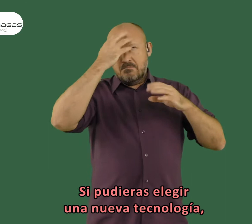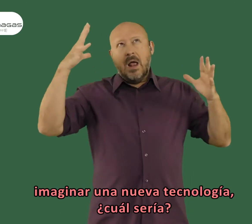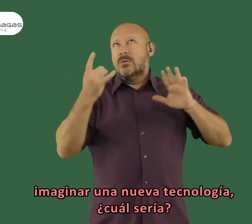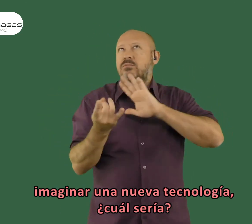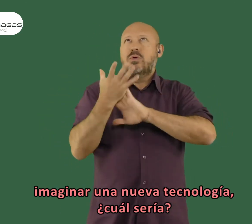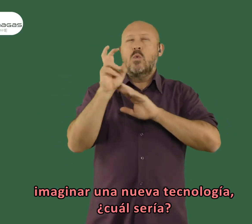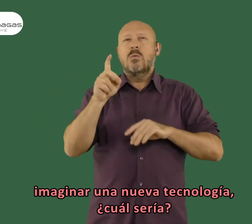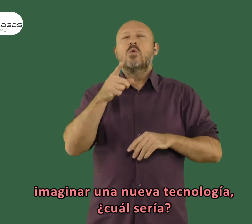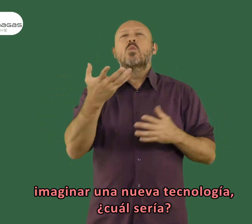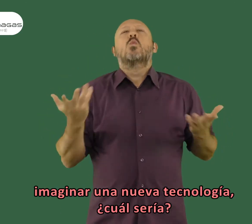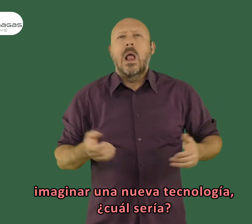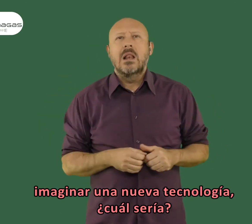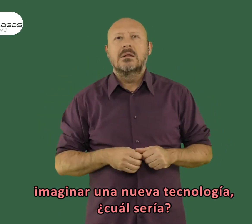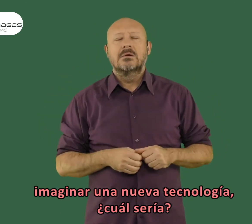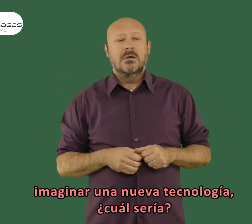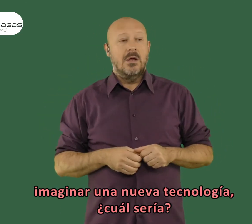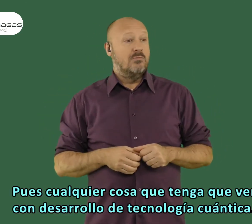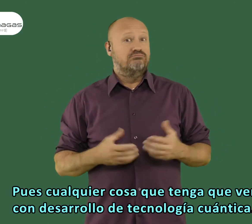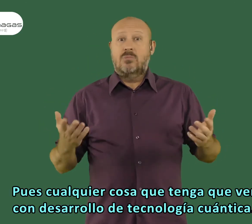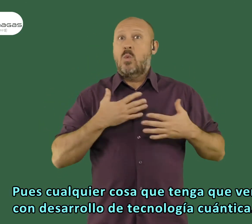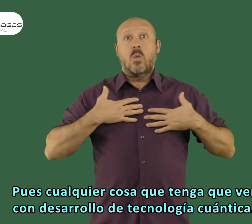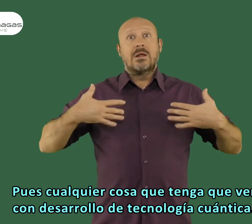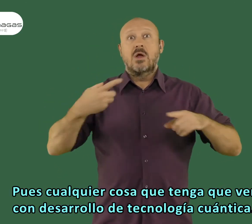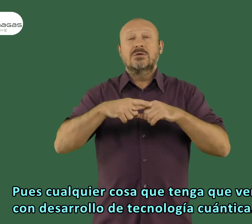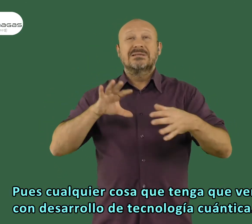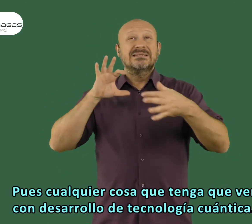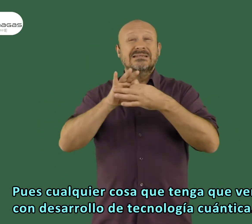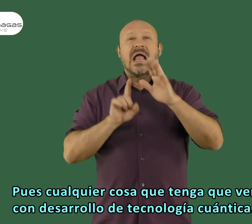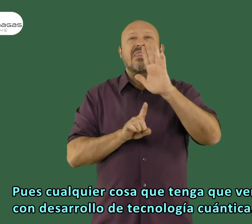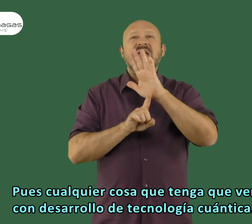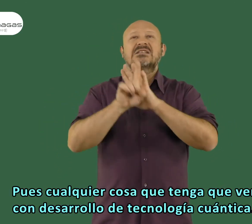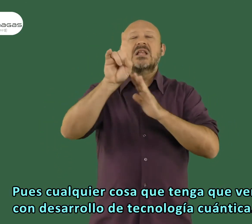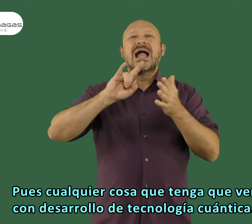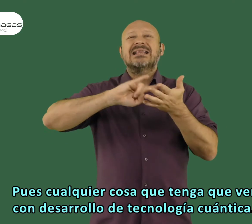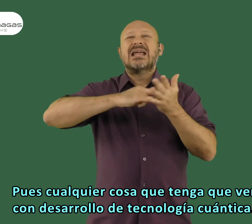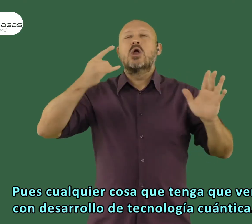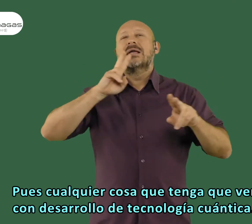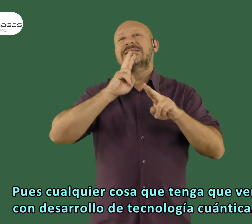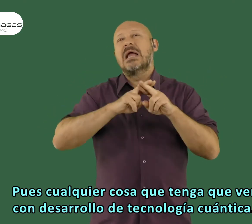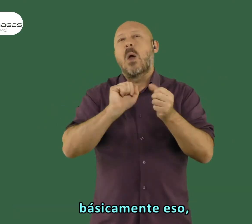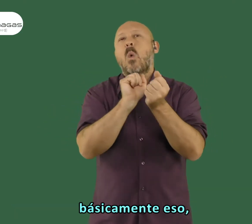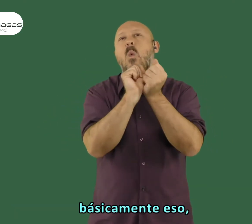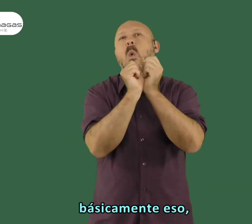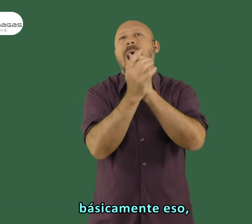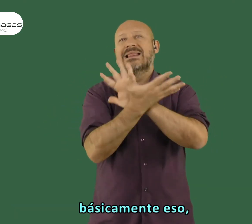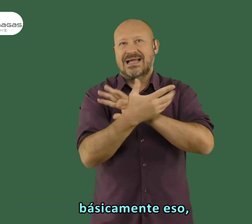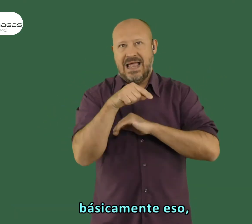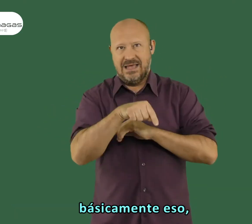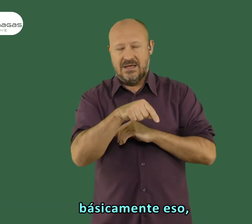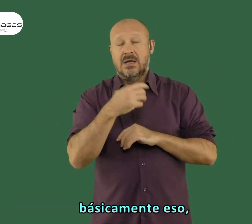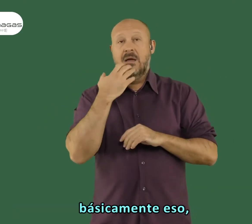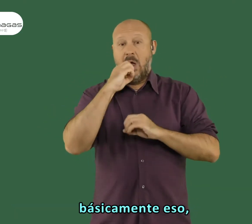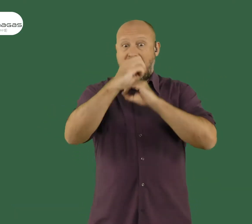nueva tecnología, imaginar una nueva tecnología, ¿cuál sería? Pues cualquier cosa que tenga que ver con desarrollo de tecnología cuántica. sea,